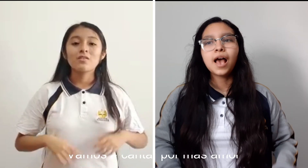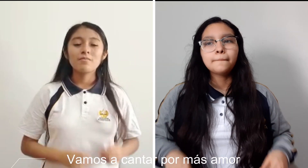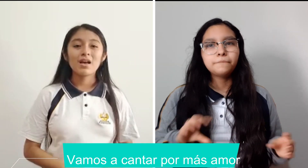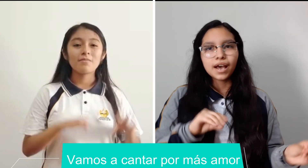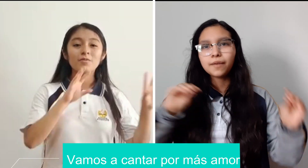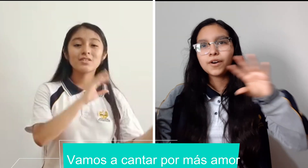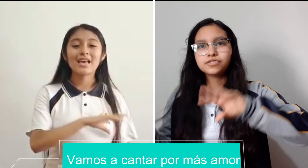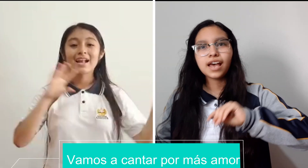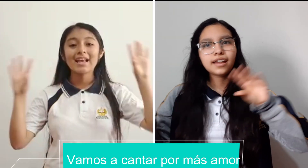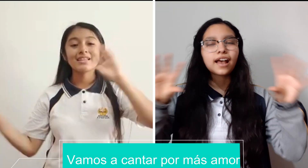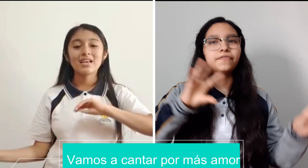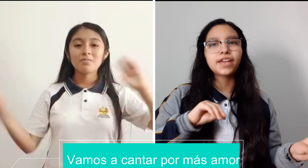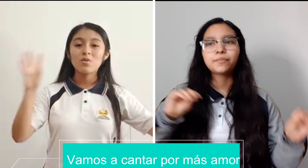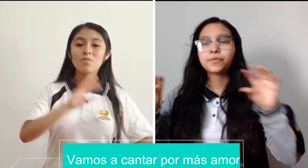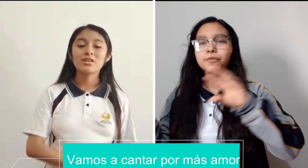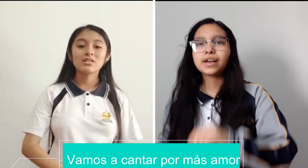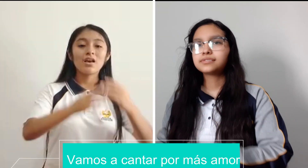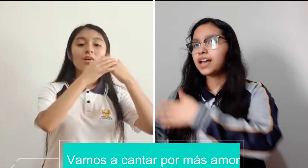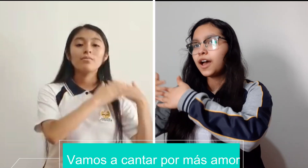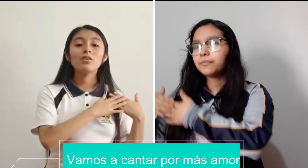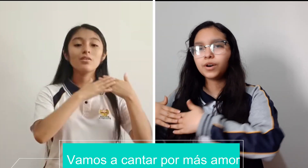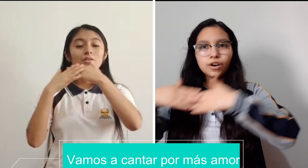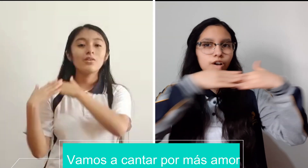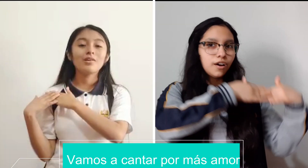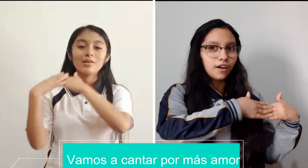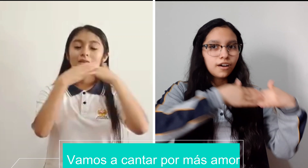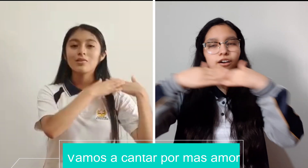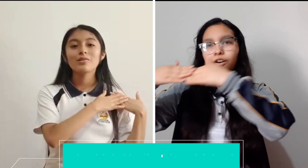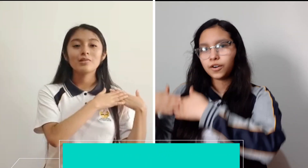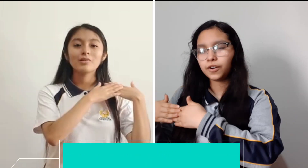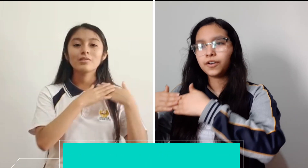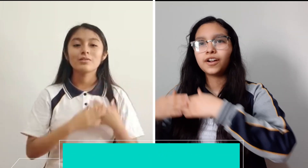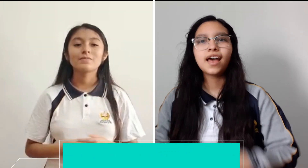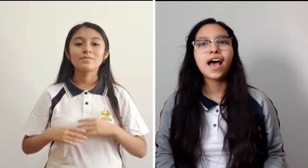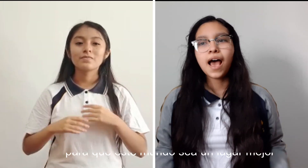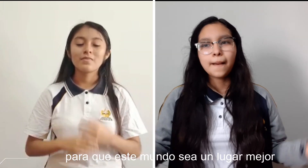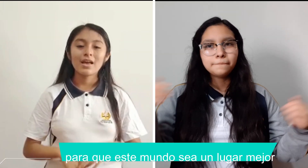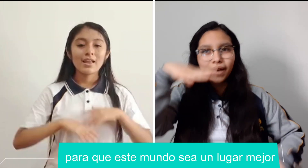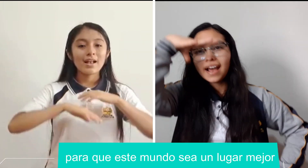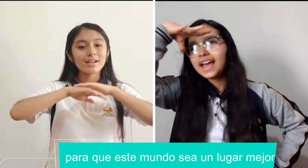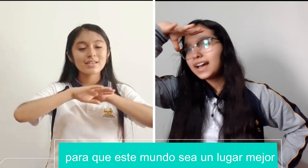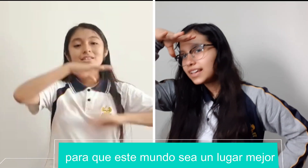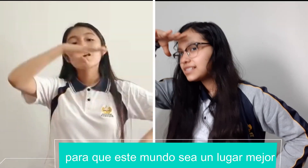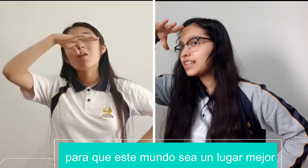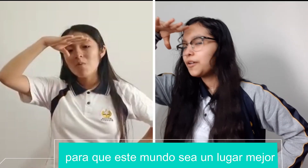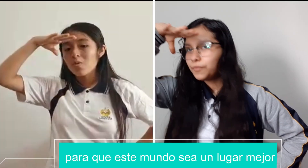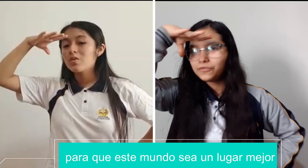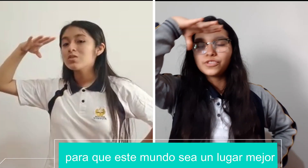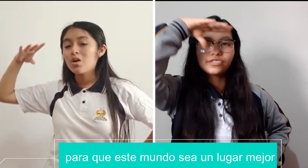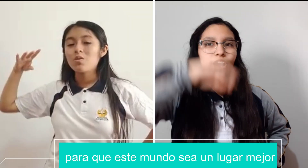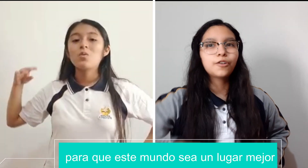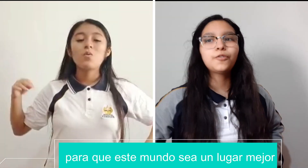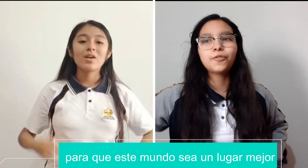Vamos a cantar por más amor, mejor Para que este